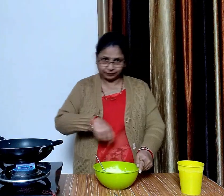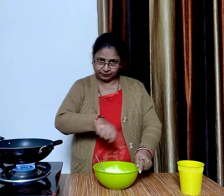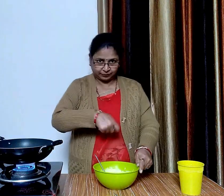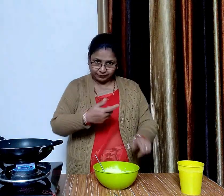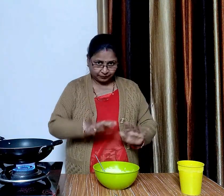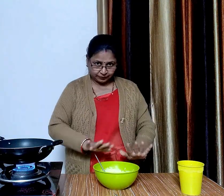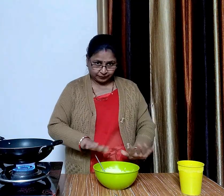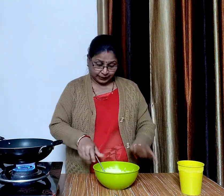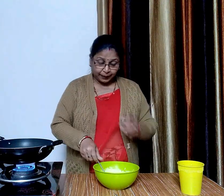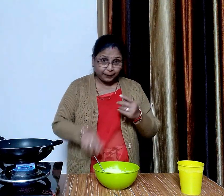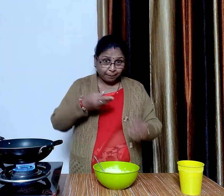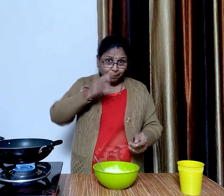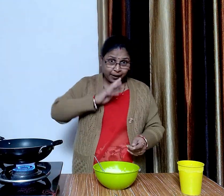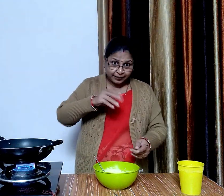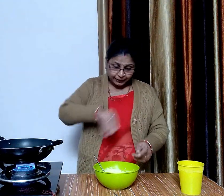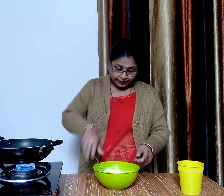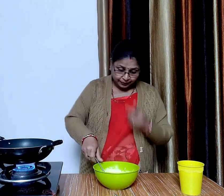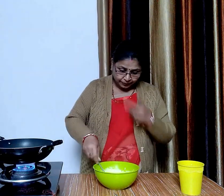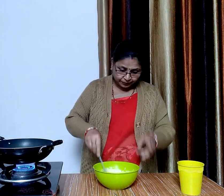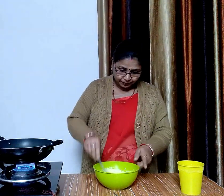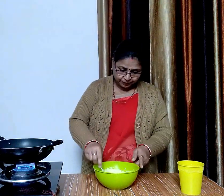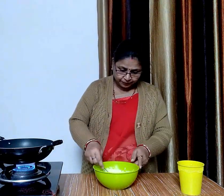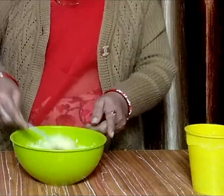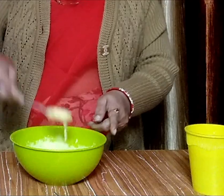देखिए पेस्ट की कंसिस्टेंसी इतनी ही होनी चाहिए